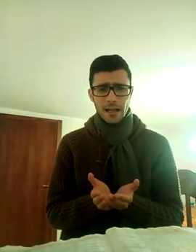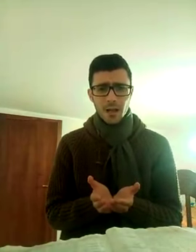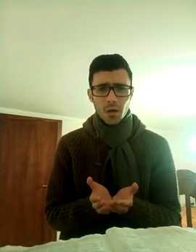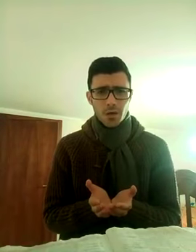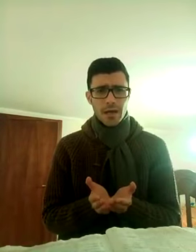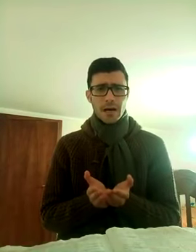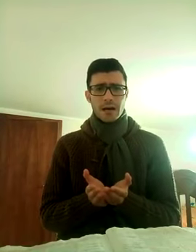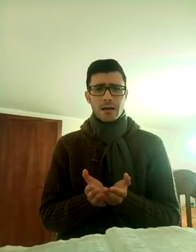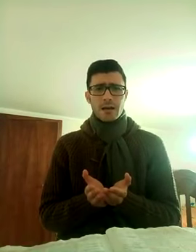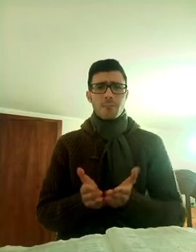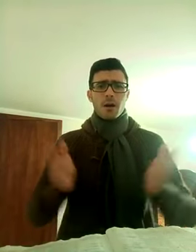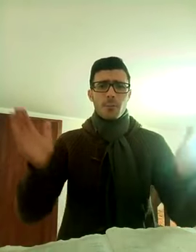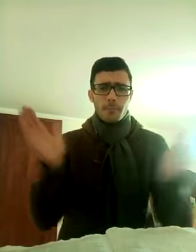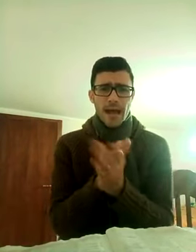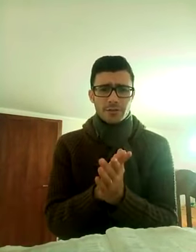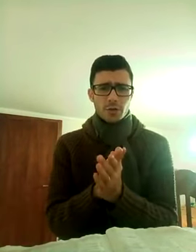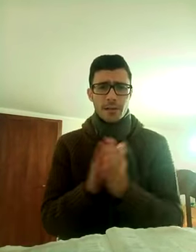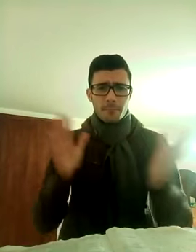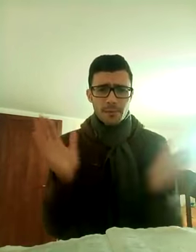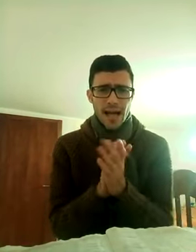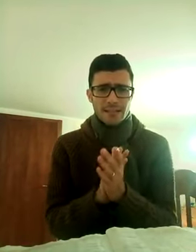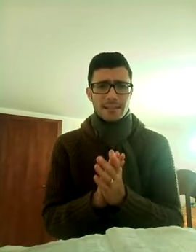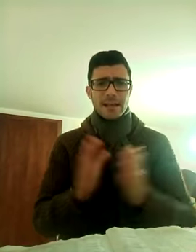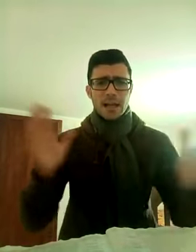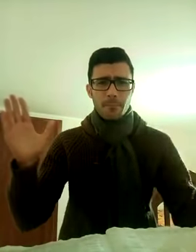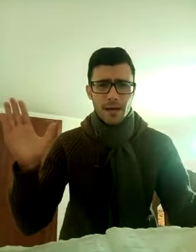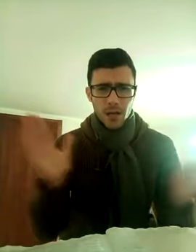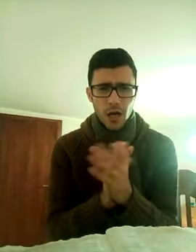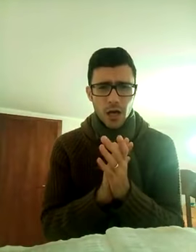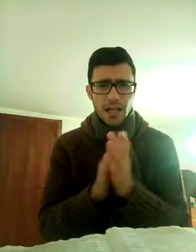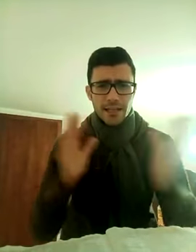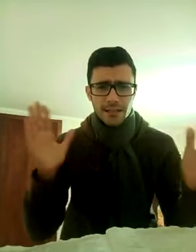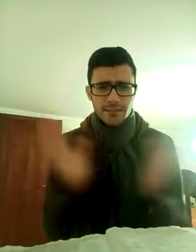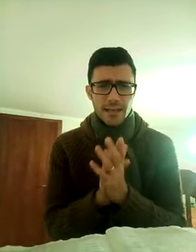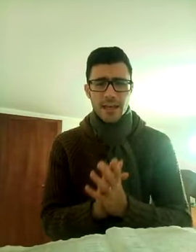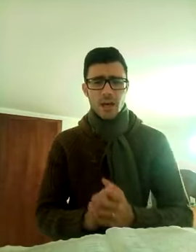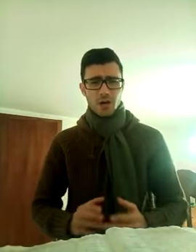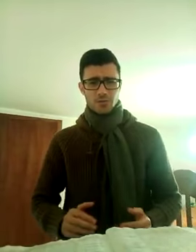alleluia, ma non mettono in pratica la parola di Dio,